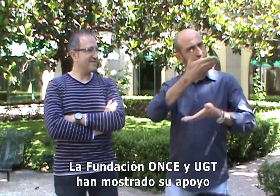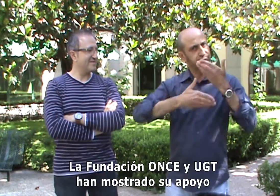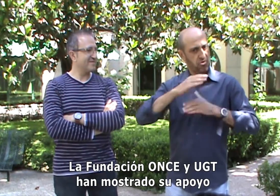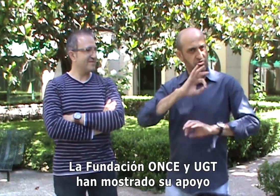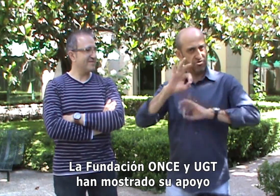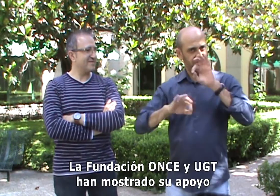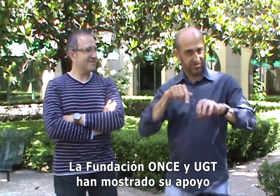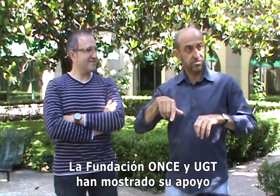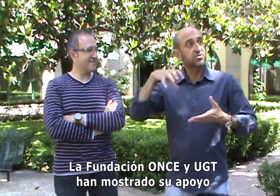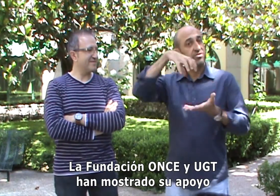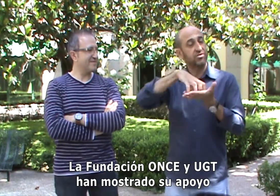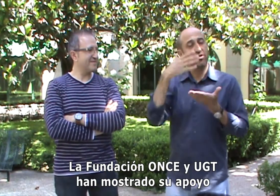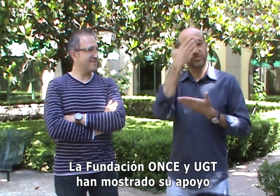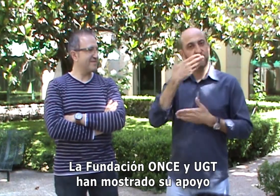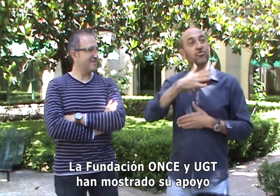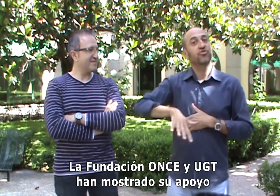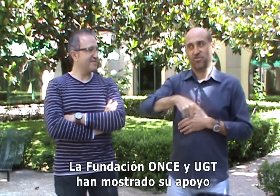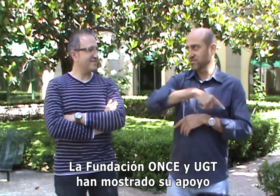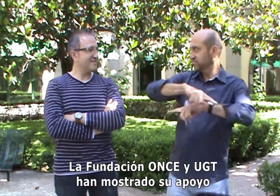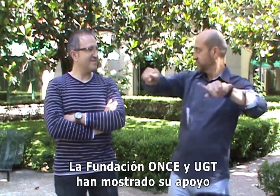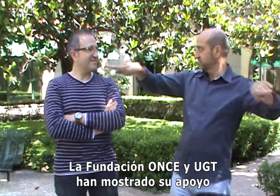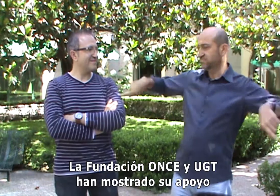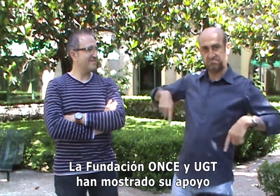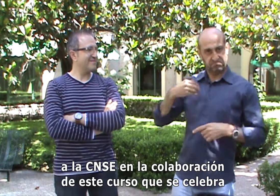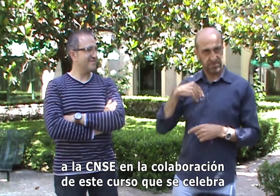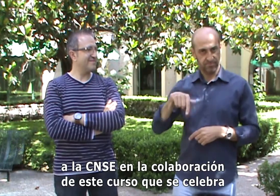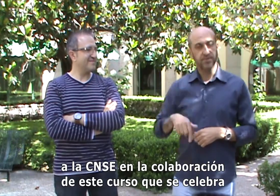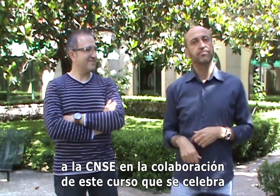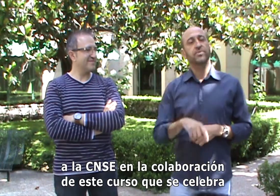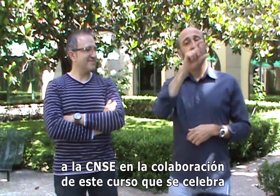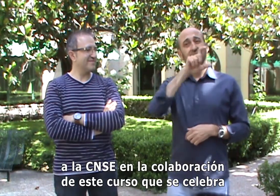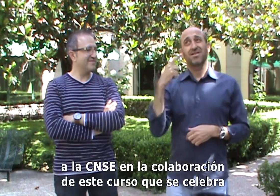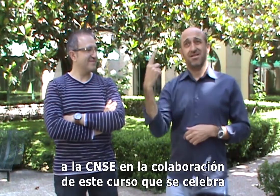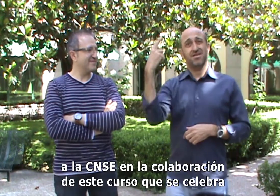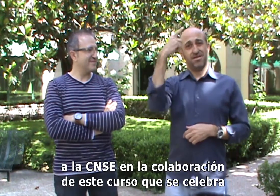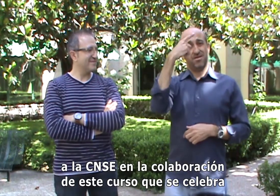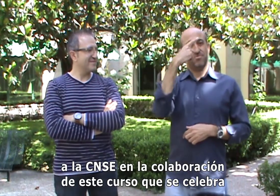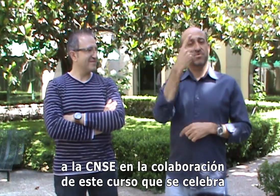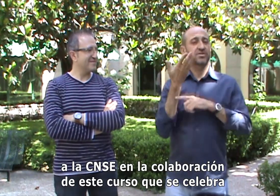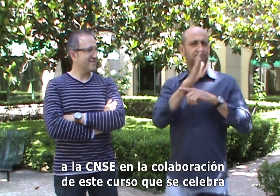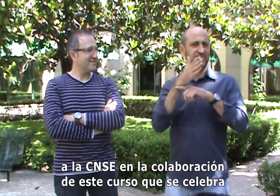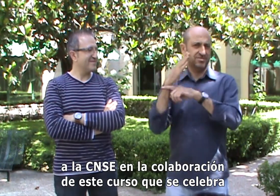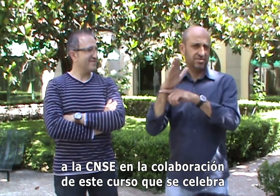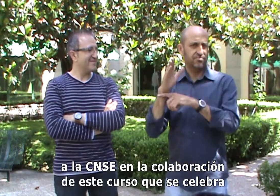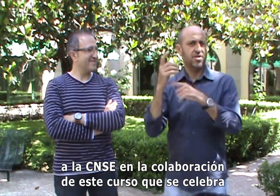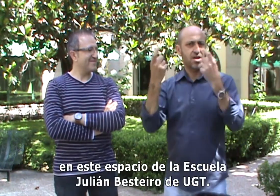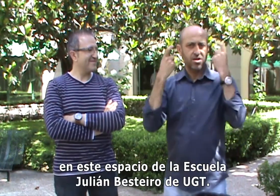ONCE y UGT han mostrado su apoyo a la CENSE en la colaboración de este curso que se celebra en este espacio